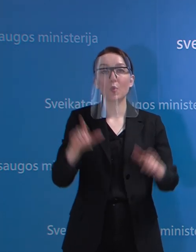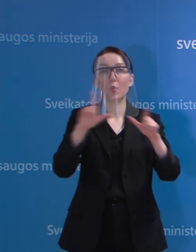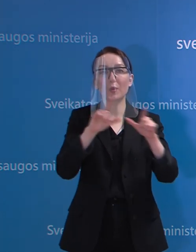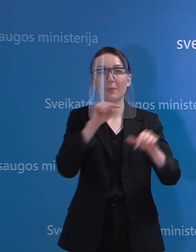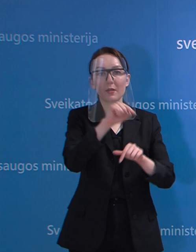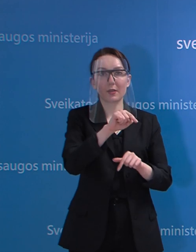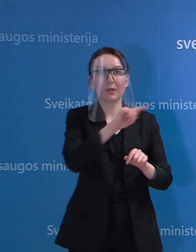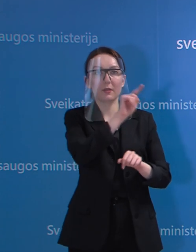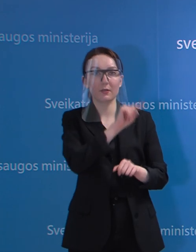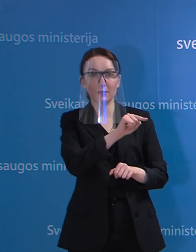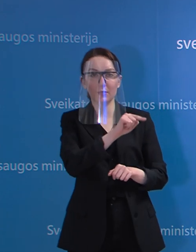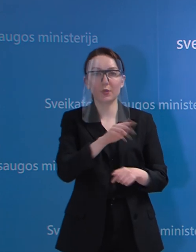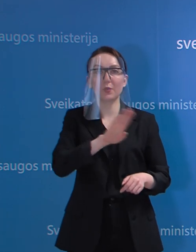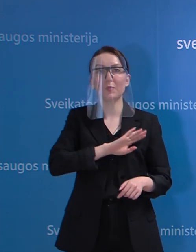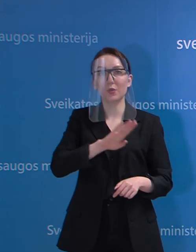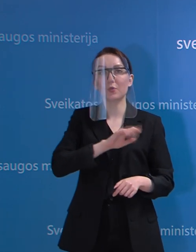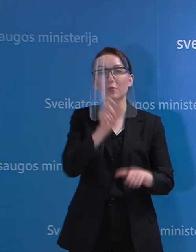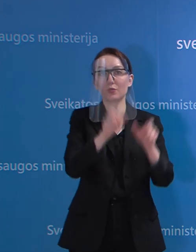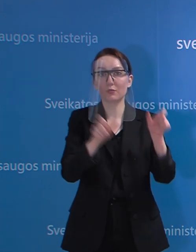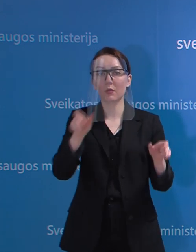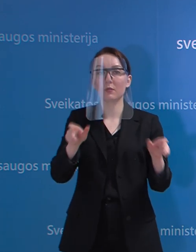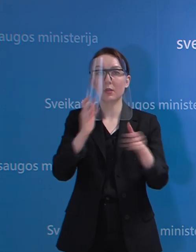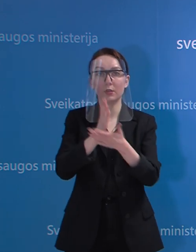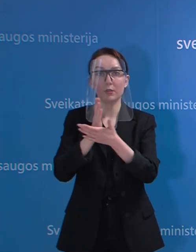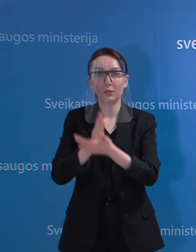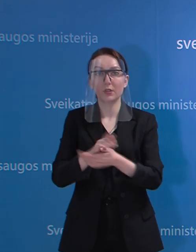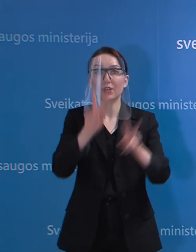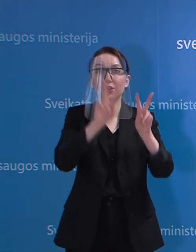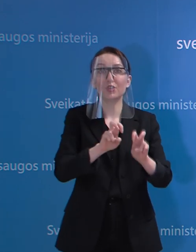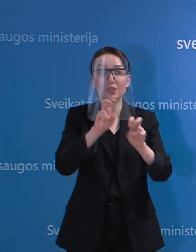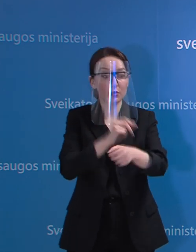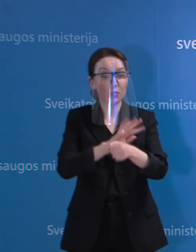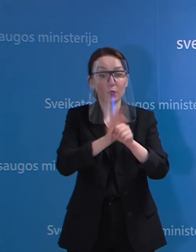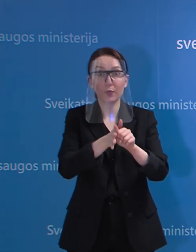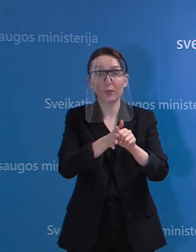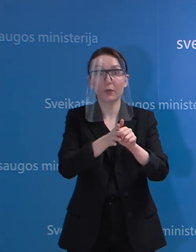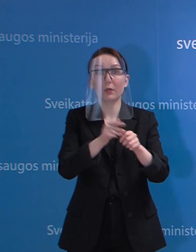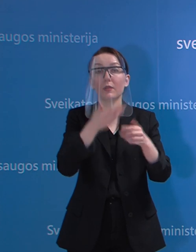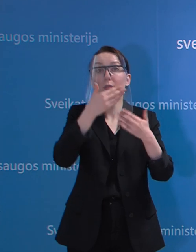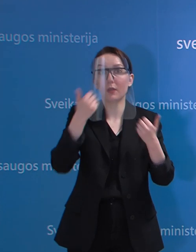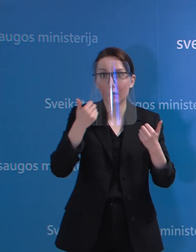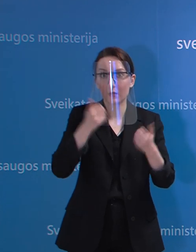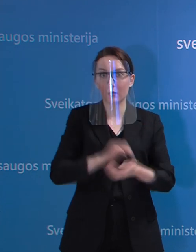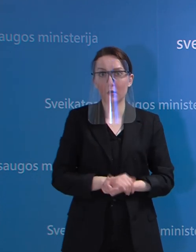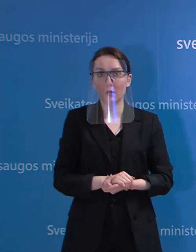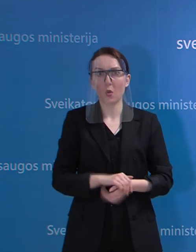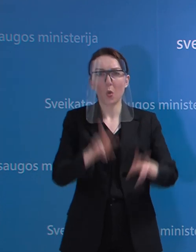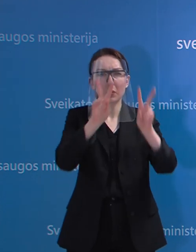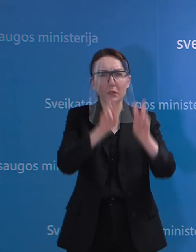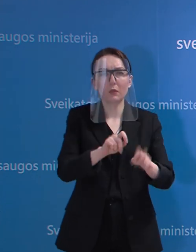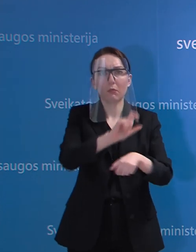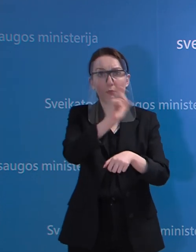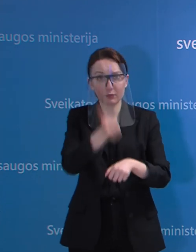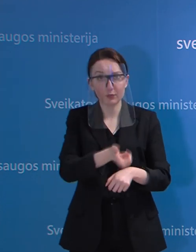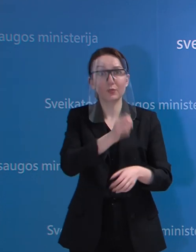Ukmergijėno savaitgalio yra mirusių pacientų ir neištirtų nuo koronaviruso. Ar normalu, kad tyrimai vyksta tiek